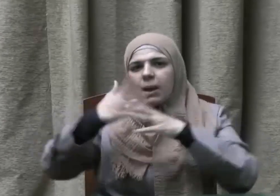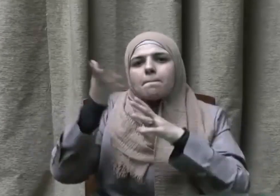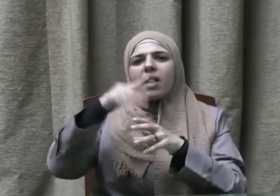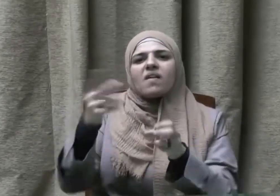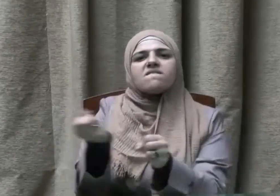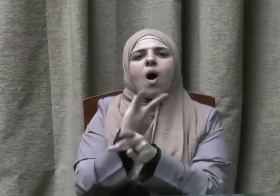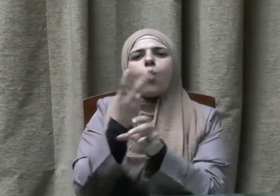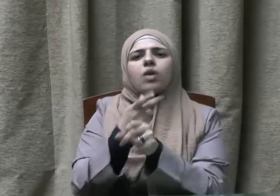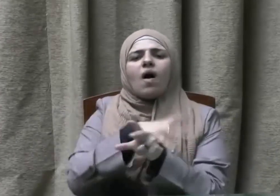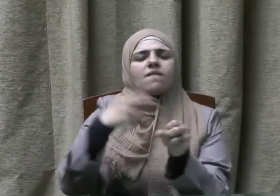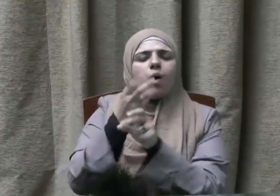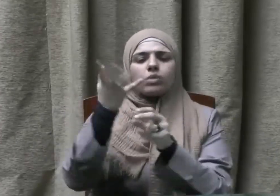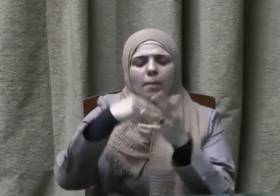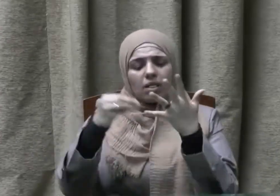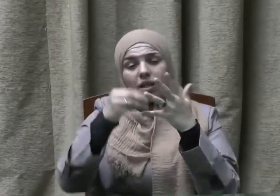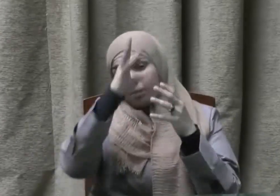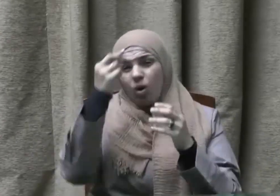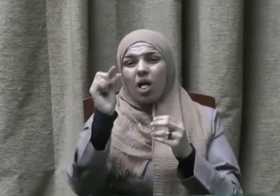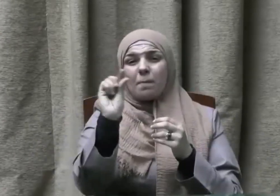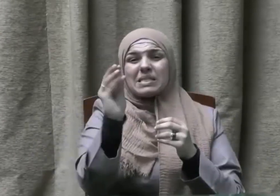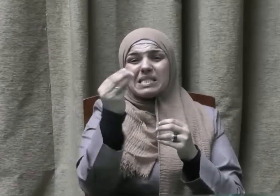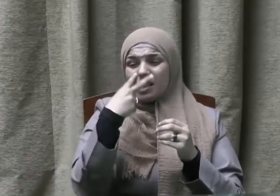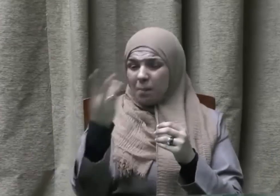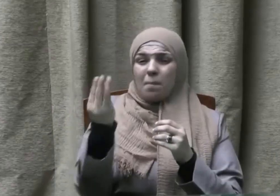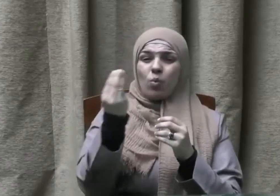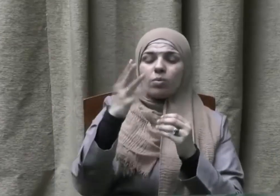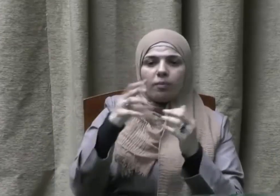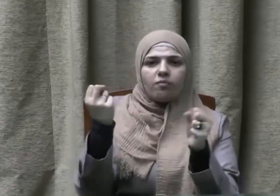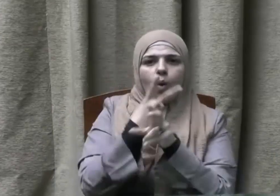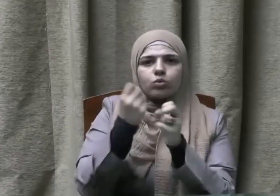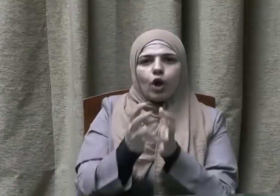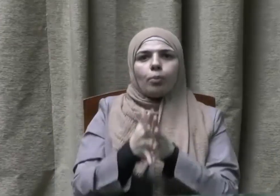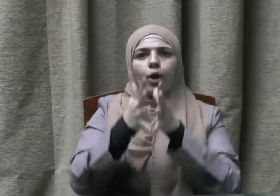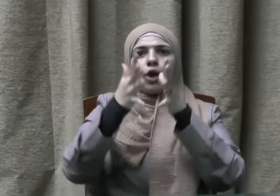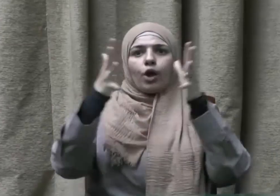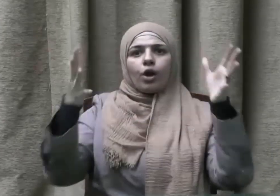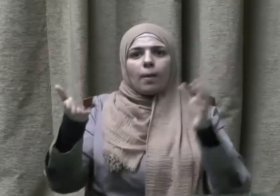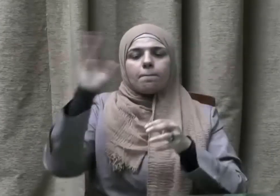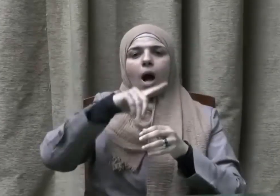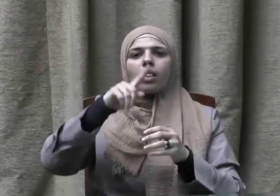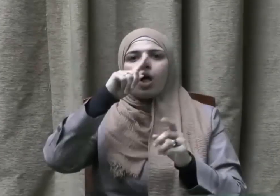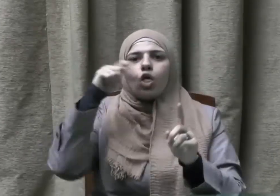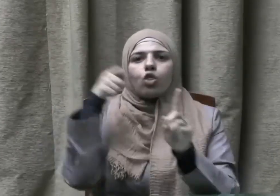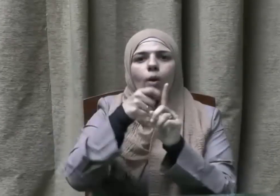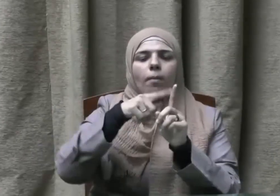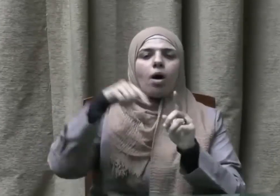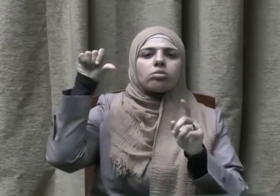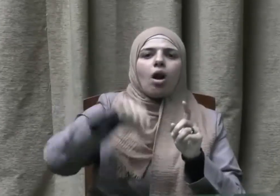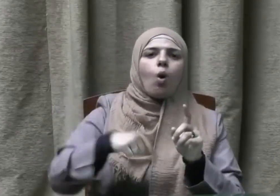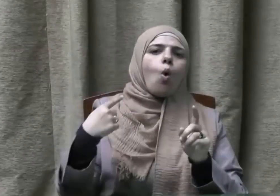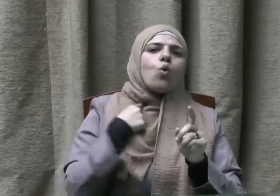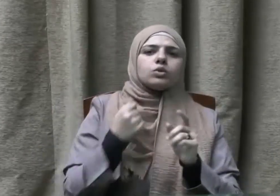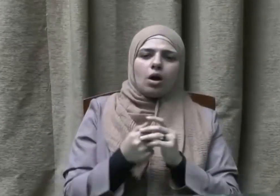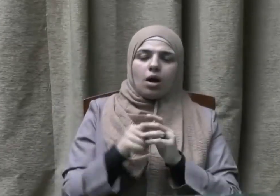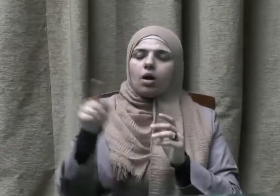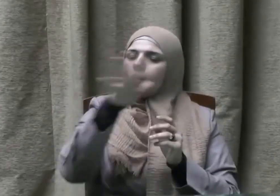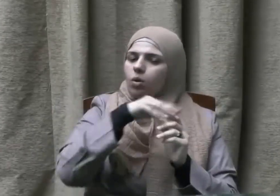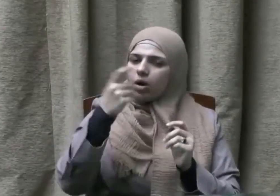يحتمل من الضرر وعلينا أن ندرك جميعا أن الثقة لا تعني عدم المتابعة